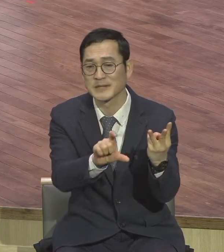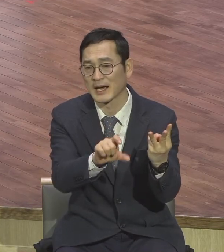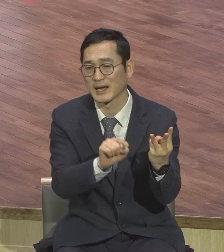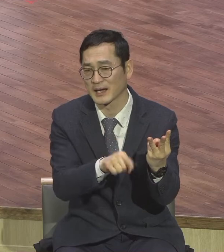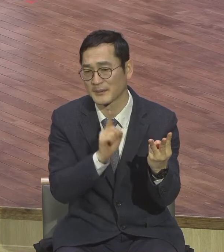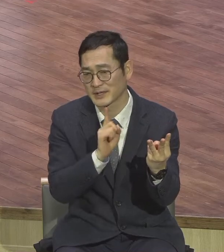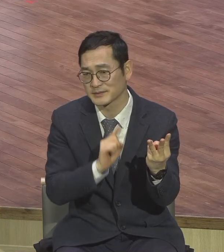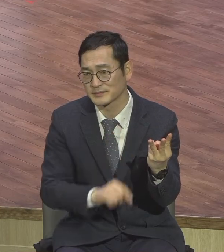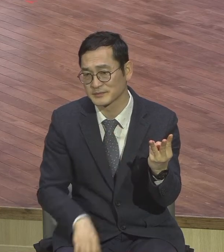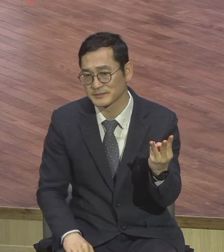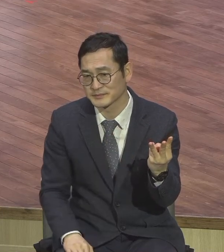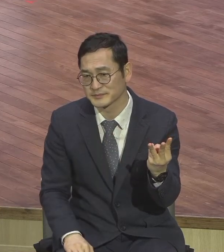없지 내일 또 옵니다